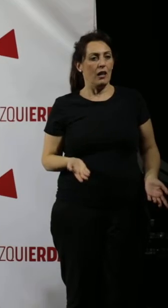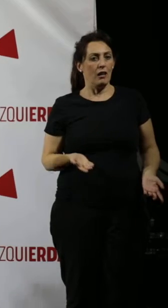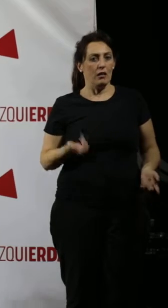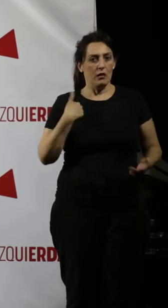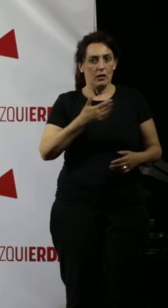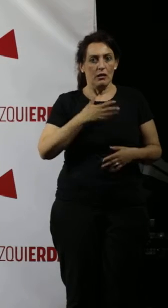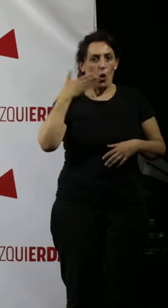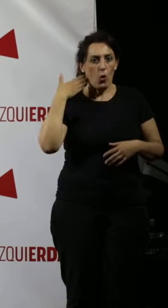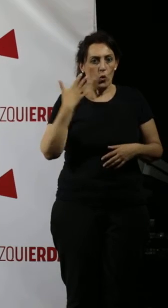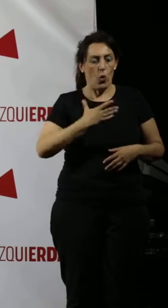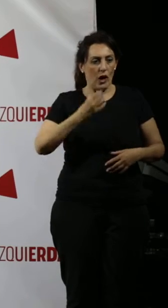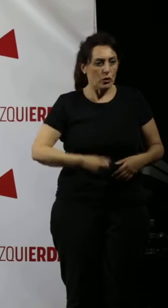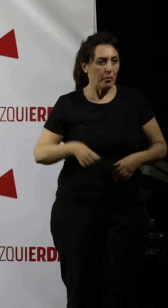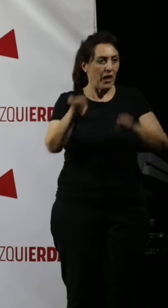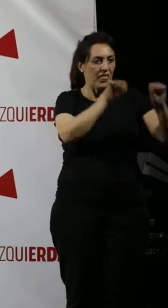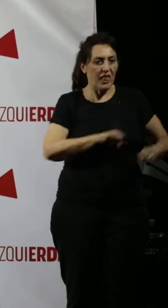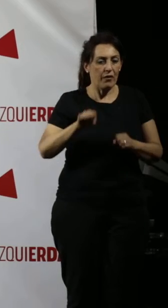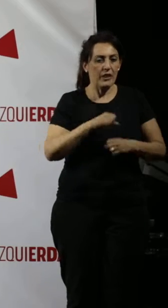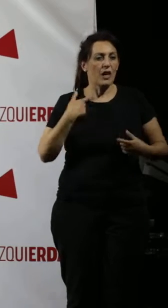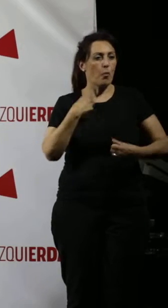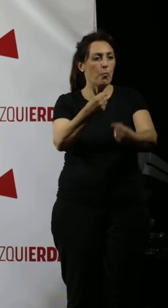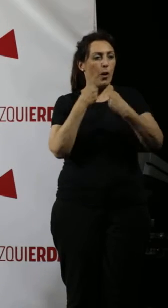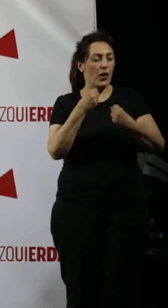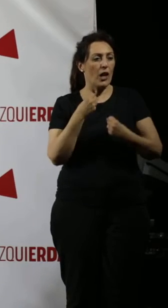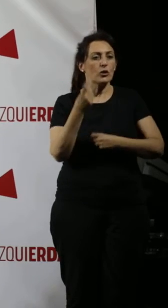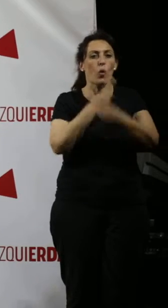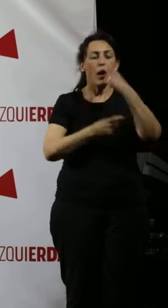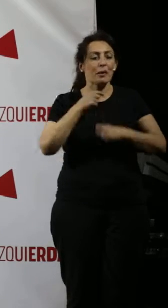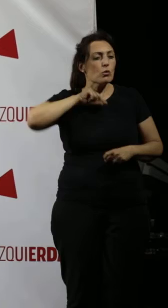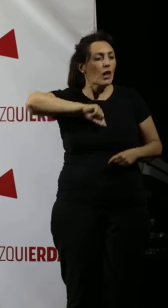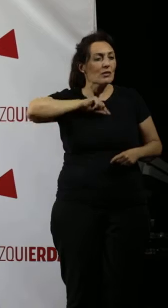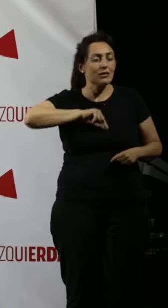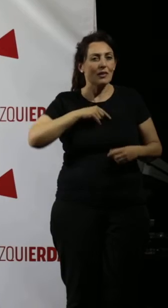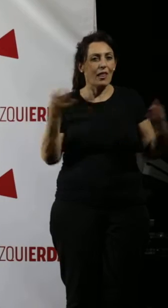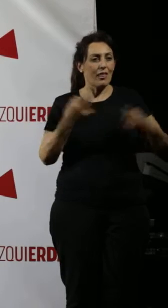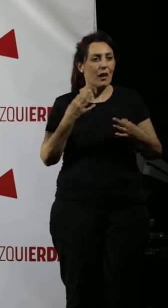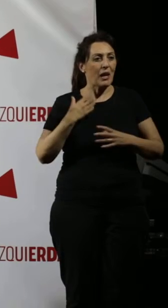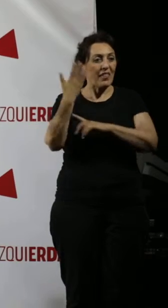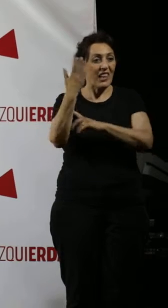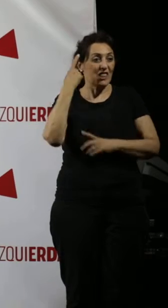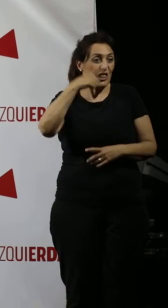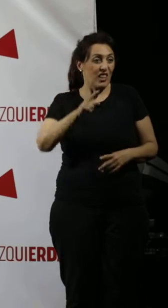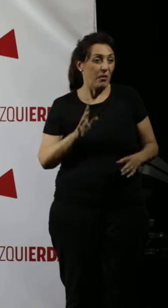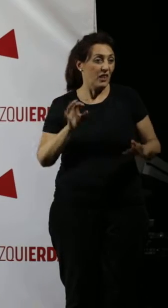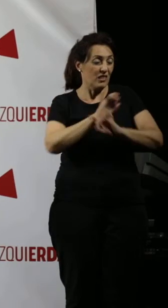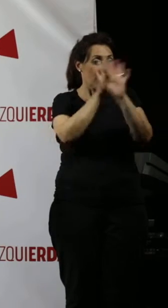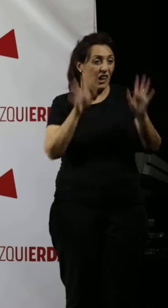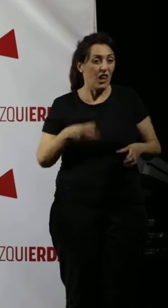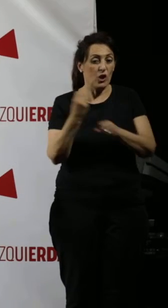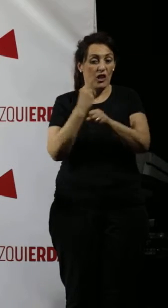de ayuntamiento, de defensa y de presión de los poderosos, esa es la gran pregunta que tenemos que hacer. Evidentemente las derechas ya sabéis cómo son.